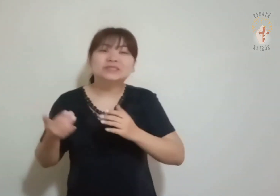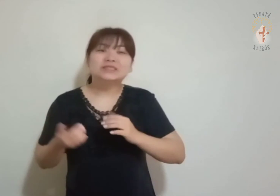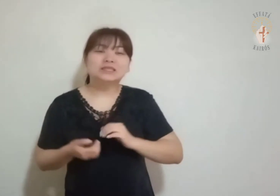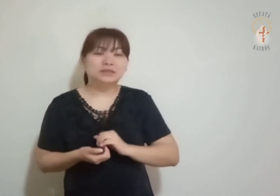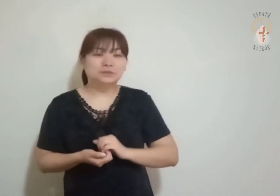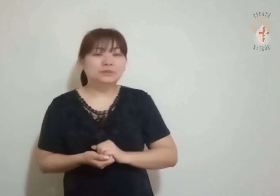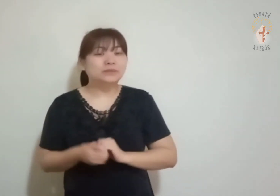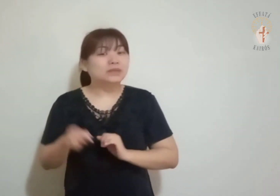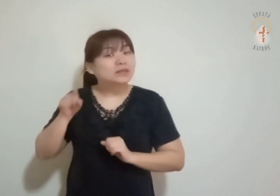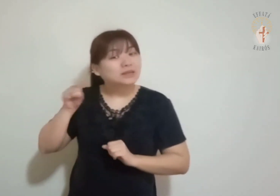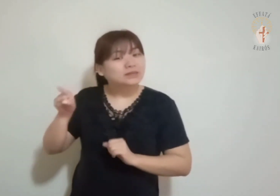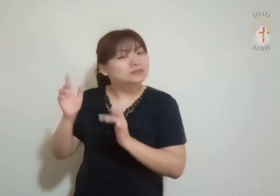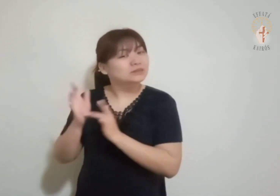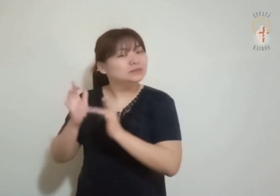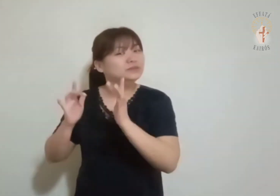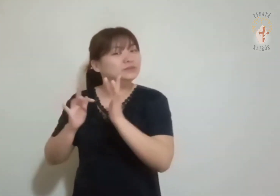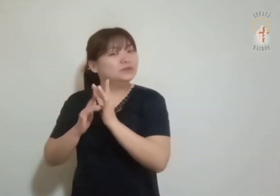a sua plenitude.